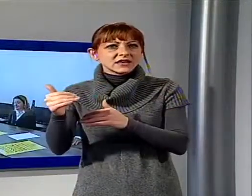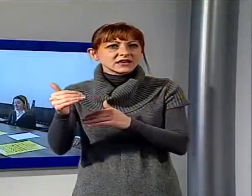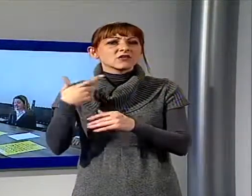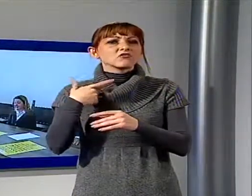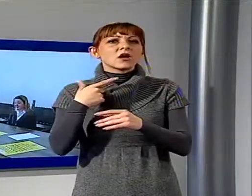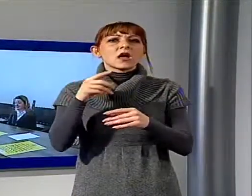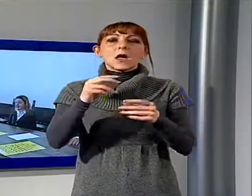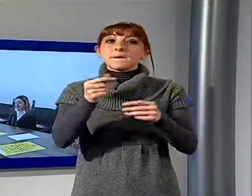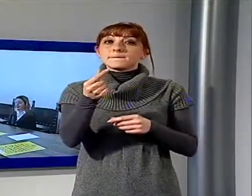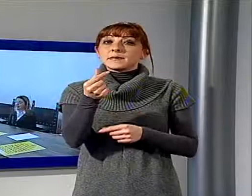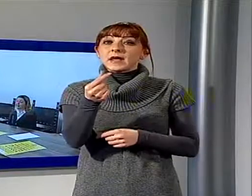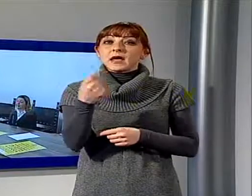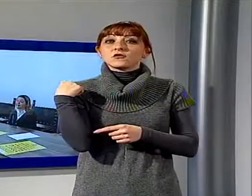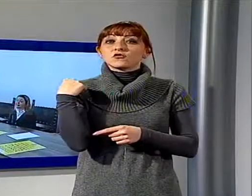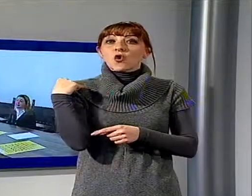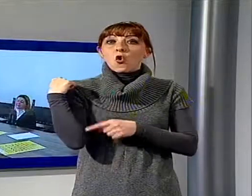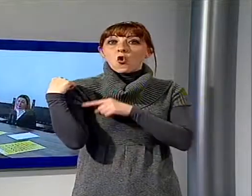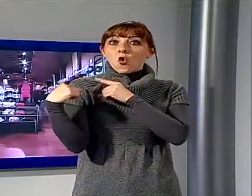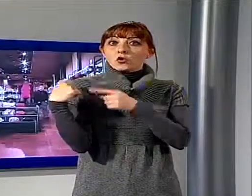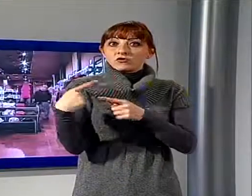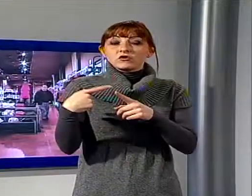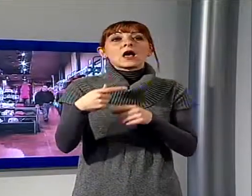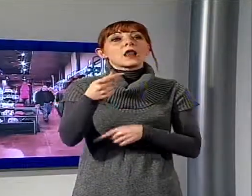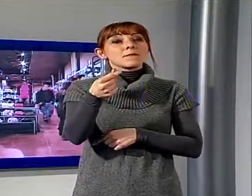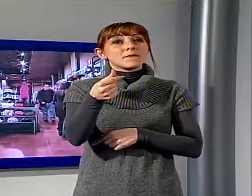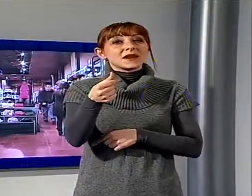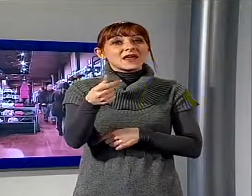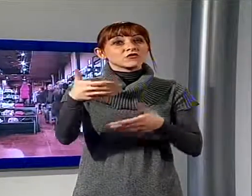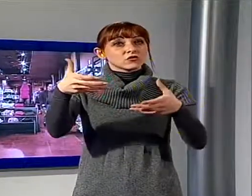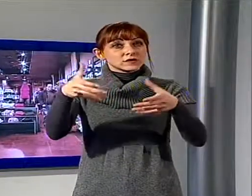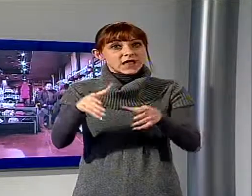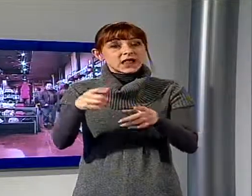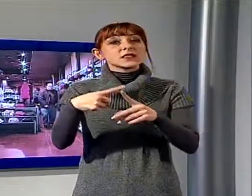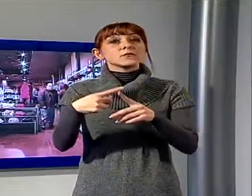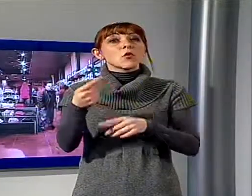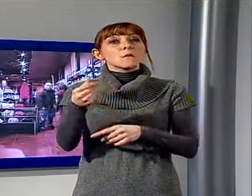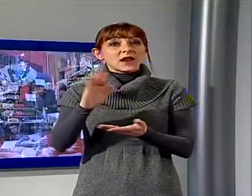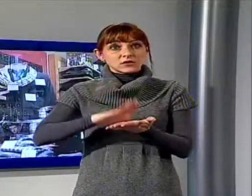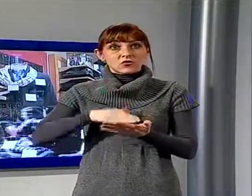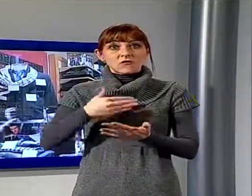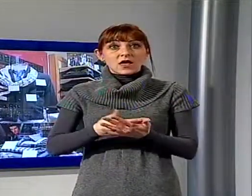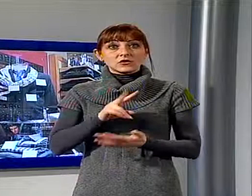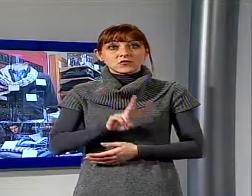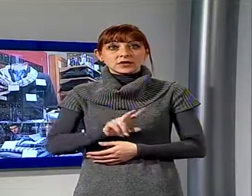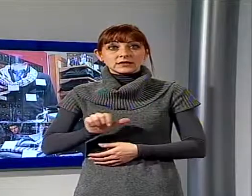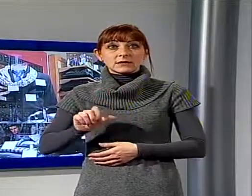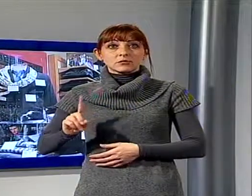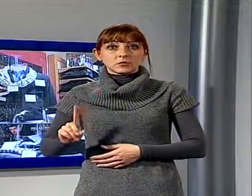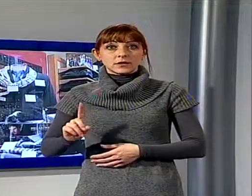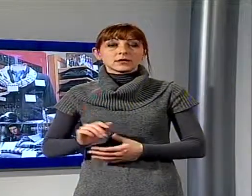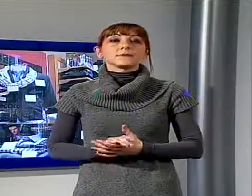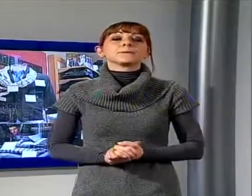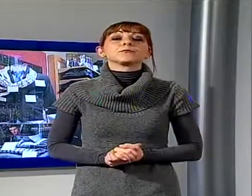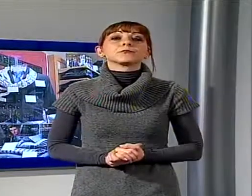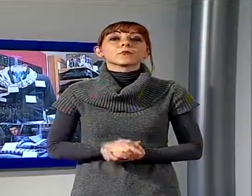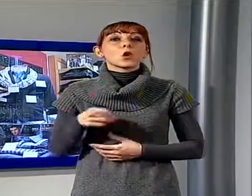originale di un prodotto, quello praticato durante i saldi e quello finale, valido durante l'Outlet Weekend. Quest'anno, rispetto